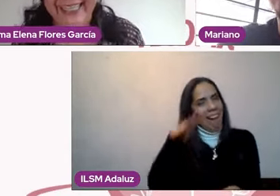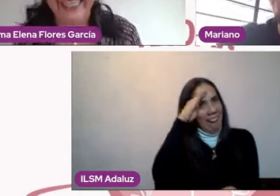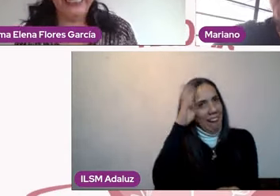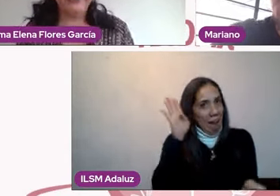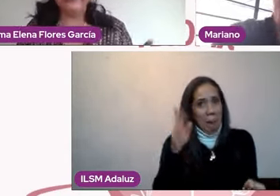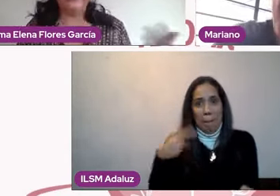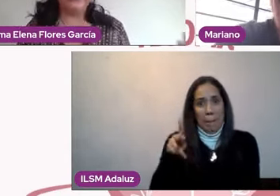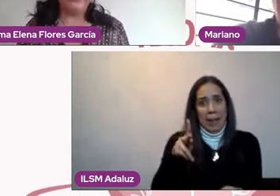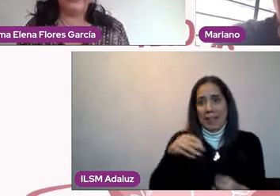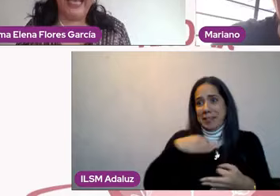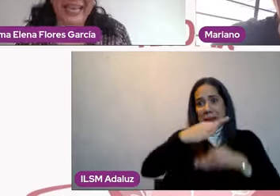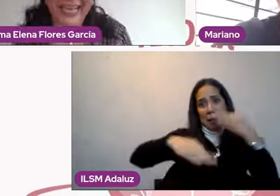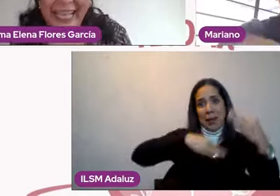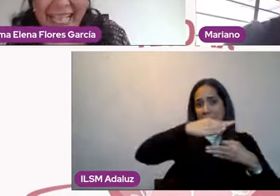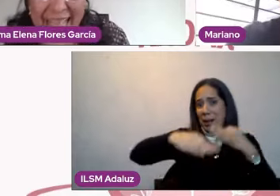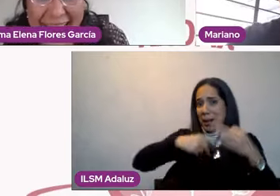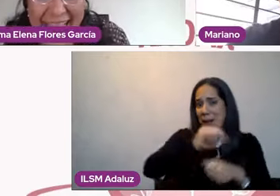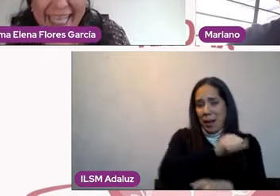Espero que no.